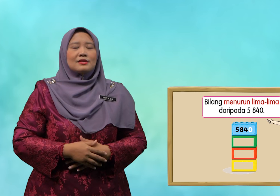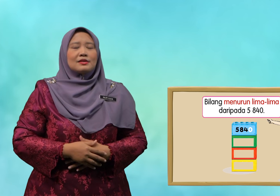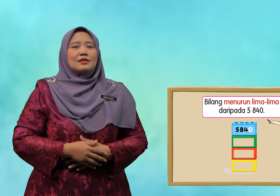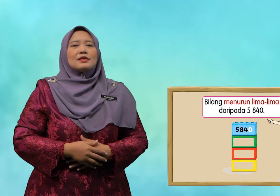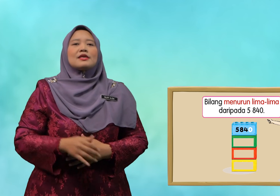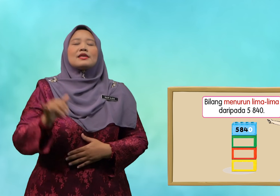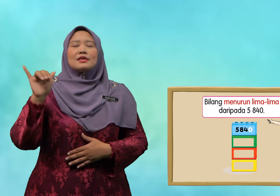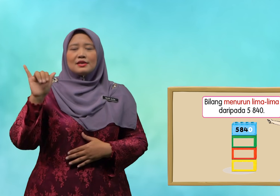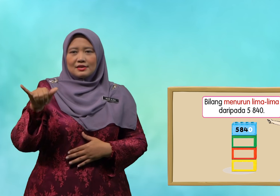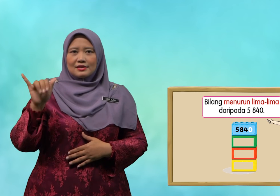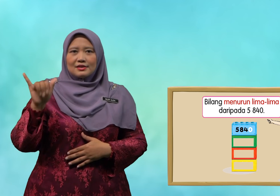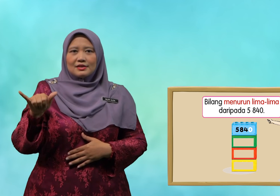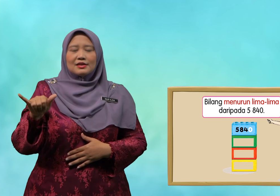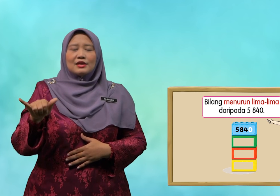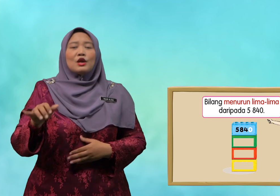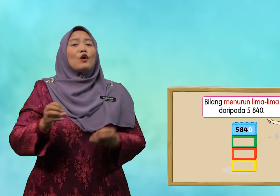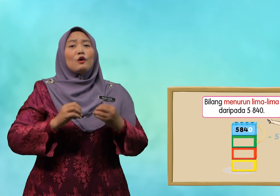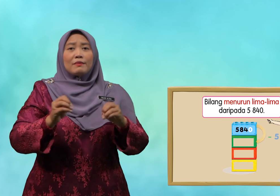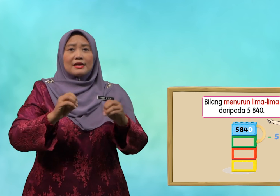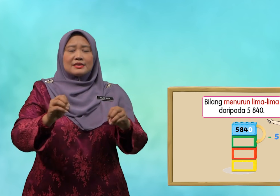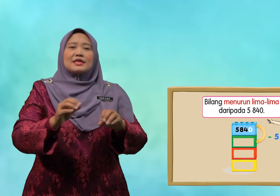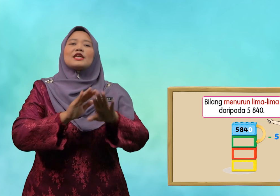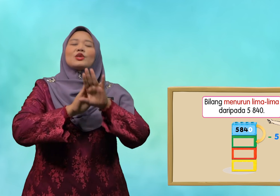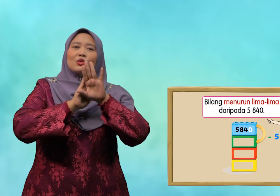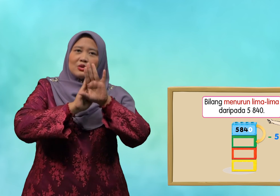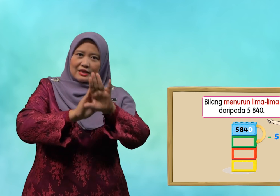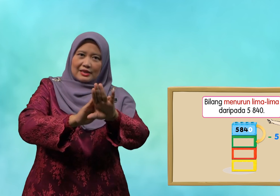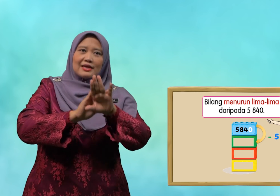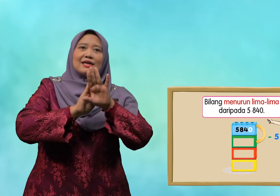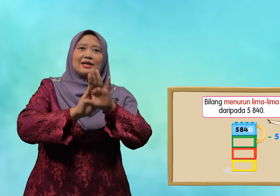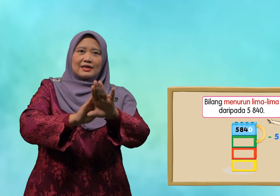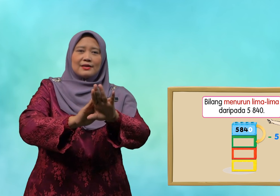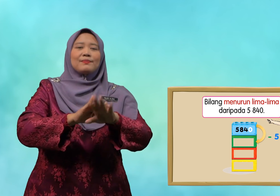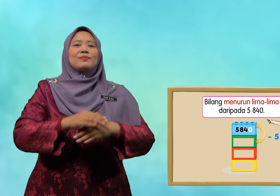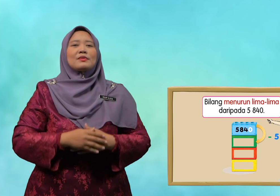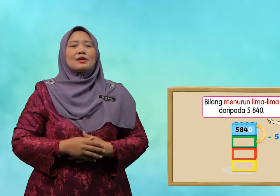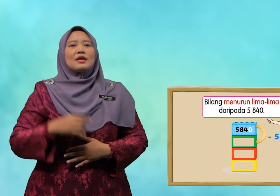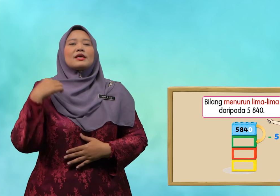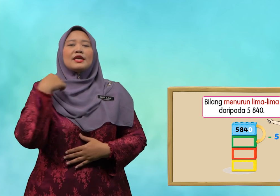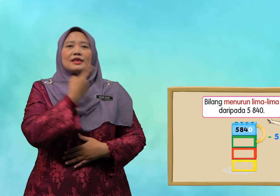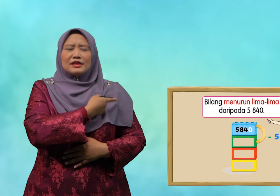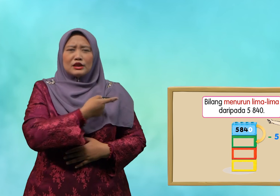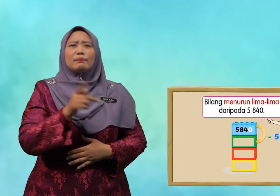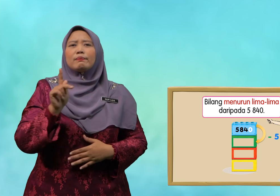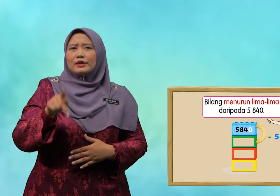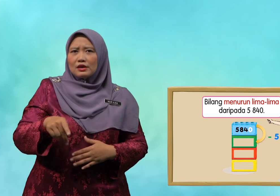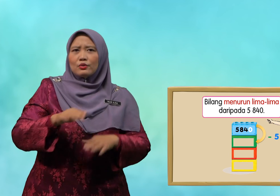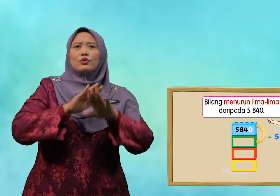ya operasi tolak kita perlu